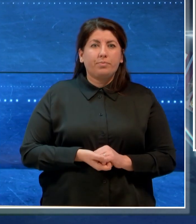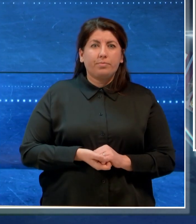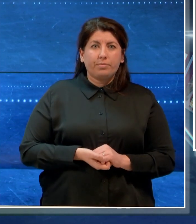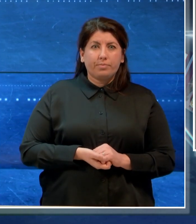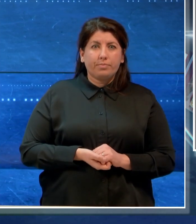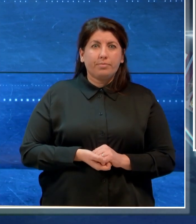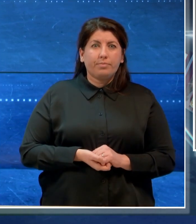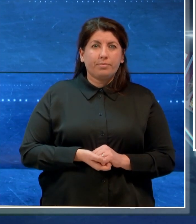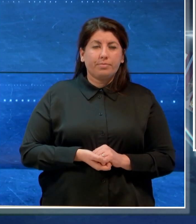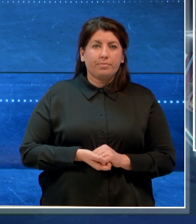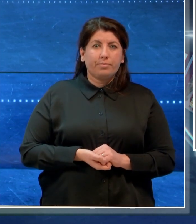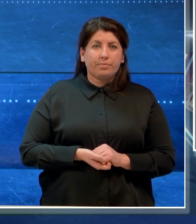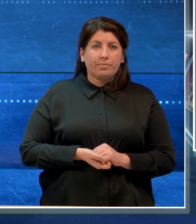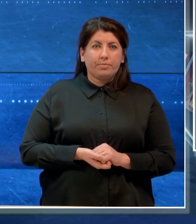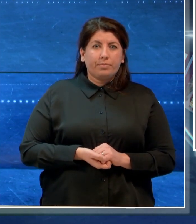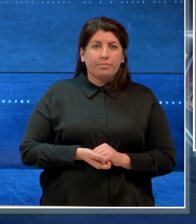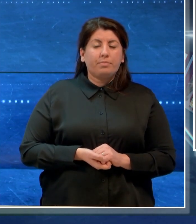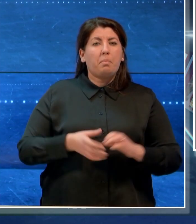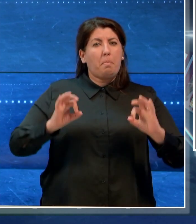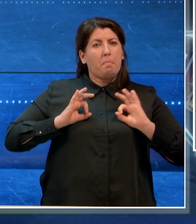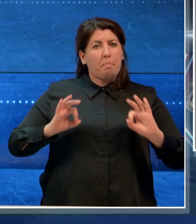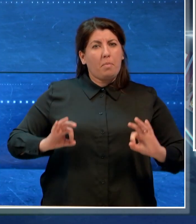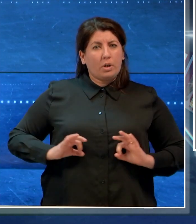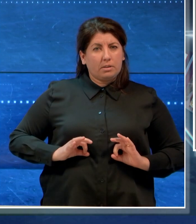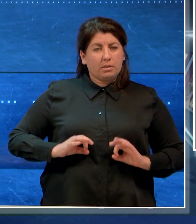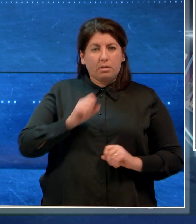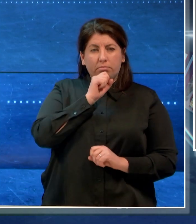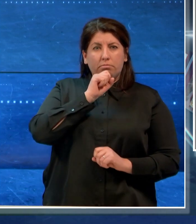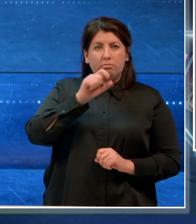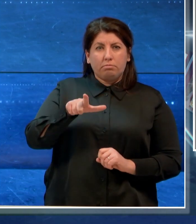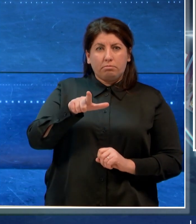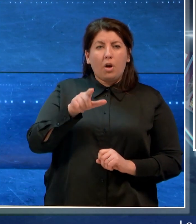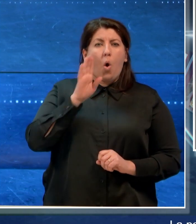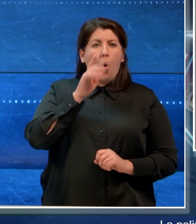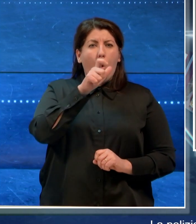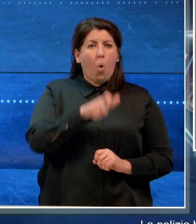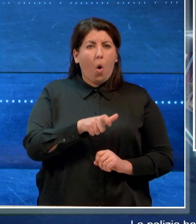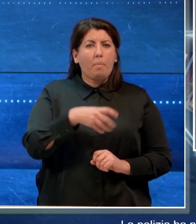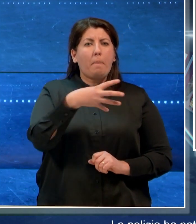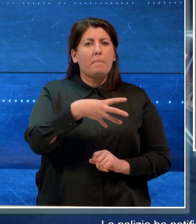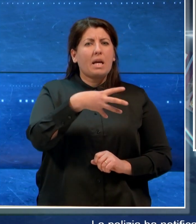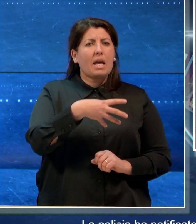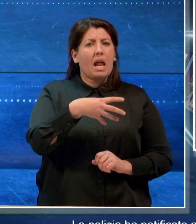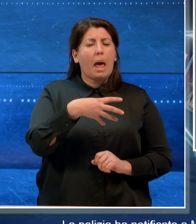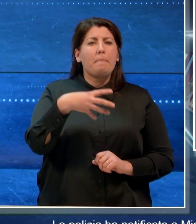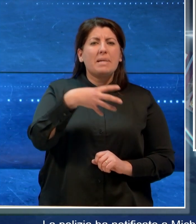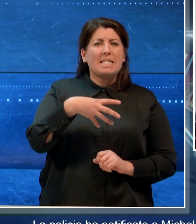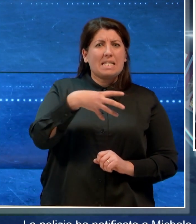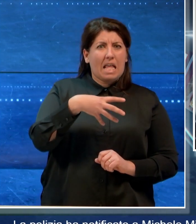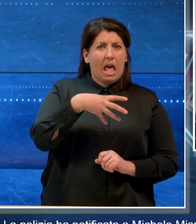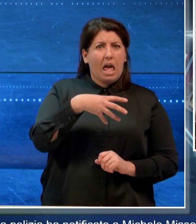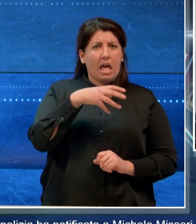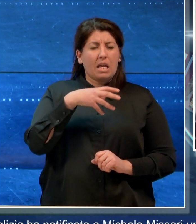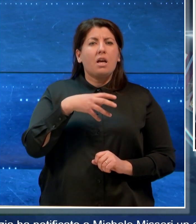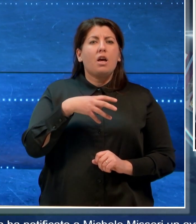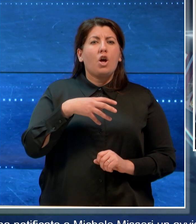La polizia ha notificato a Michele Misseri un avviso orale emesso dal